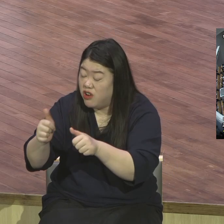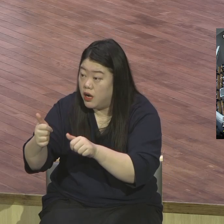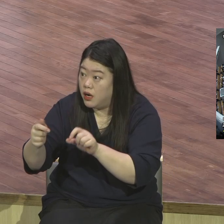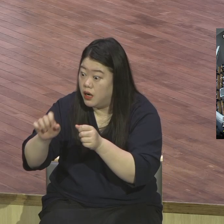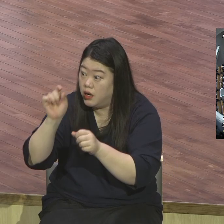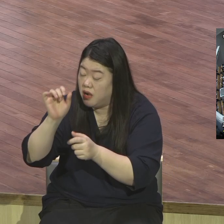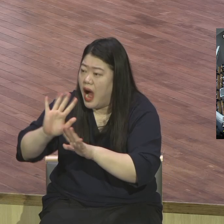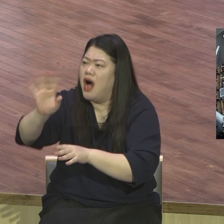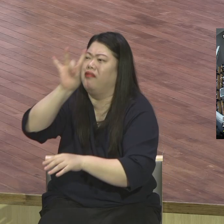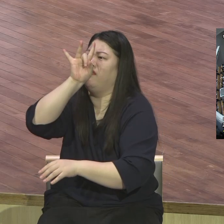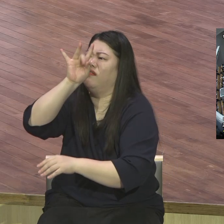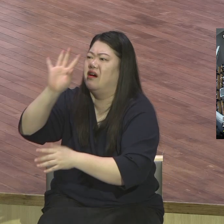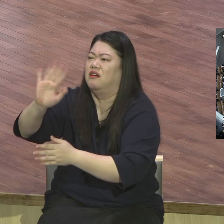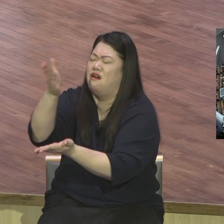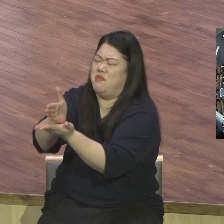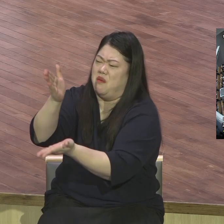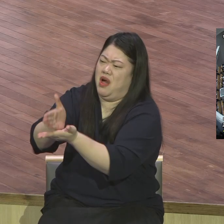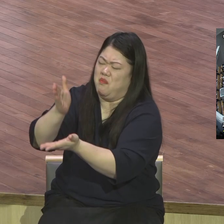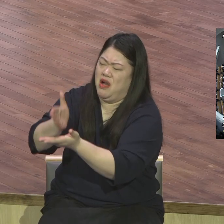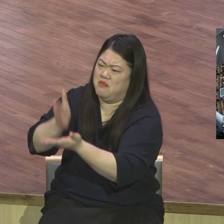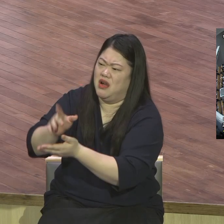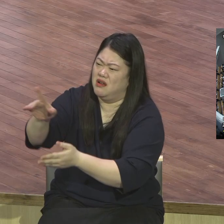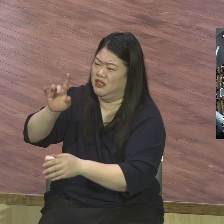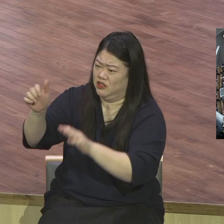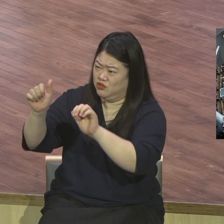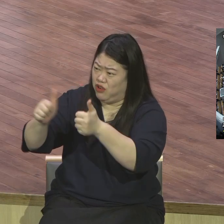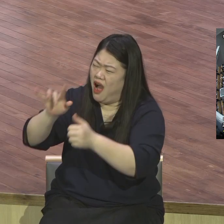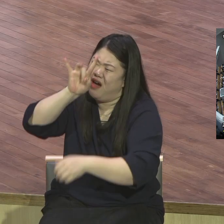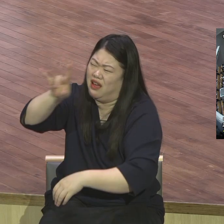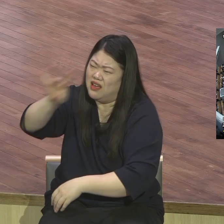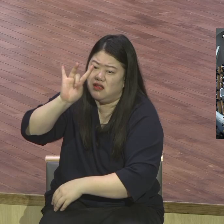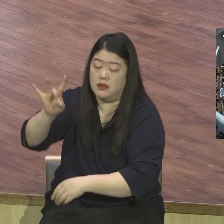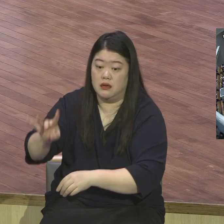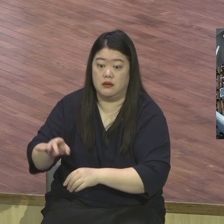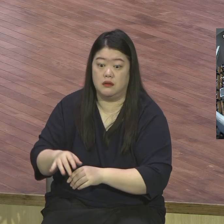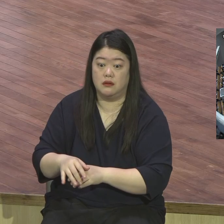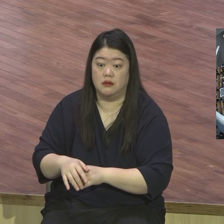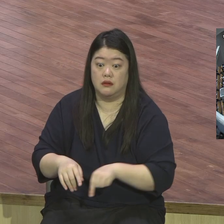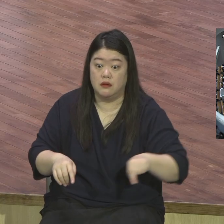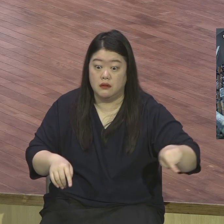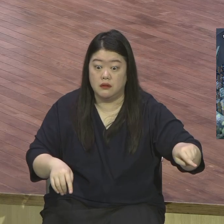이 일이 결코 죽게 미치지 아니아니다 지 맘대로 떠들고 자빠졌어요